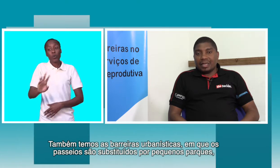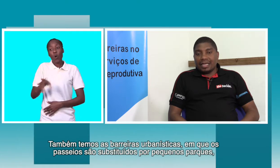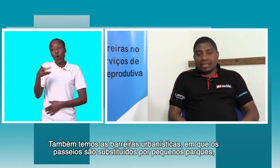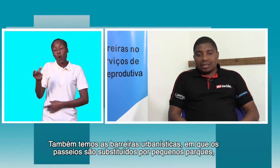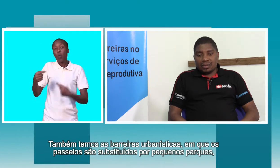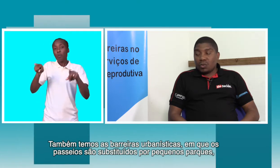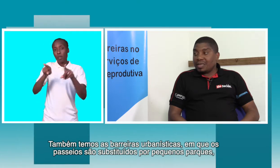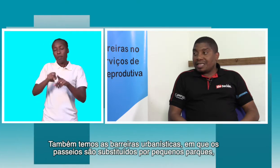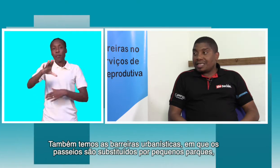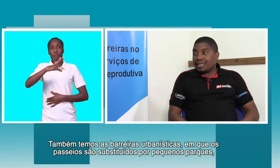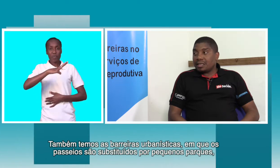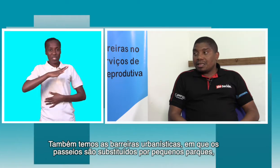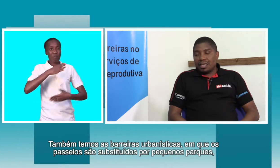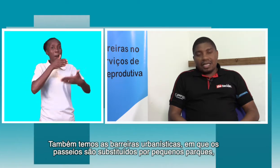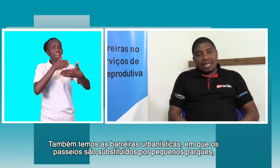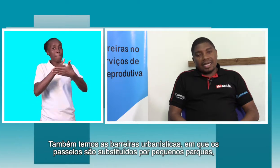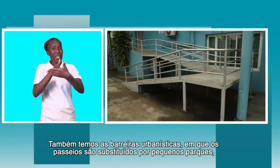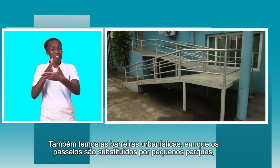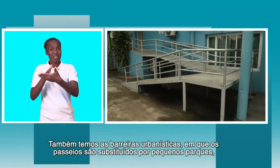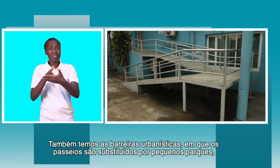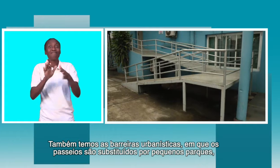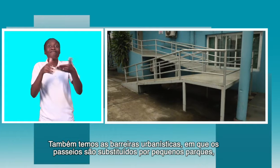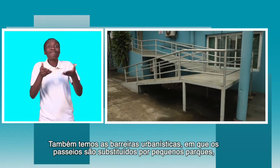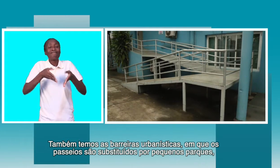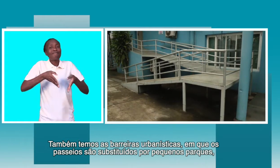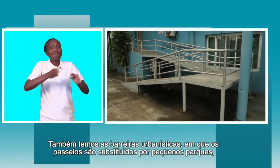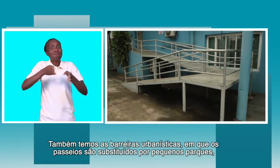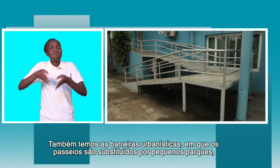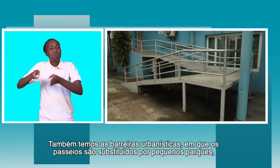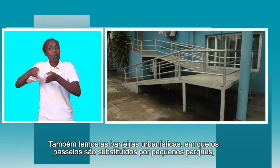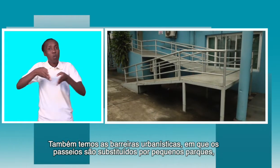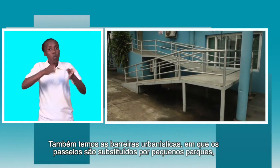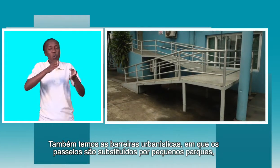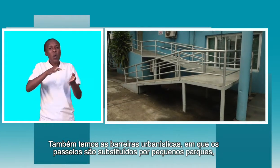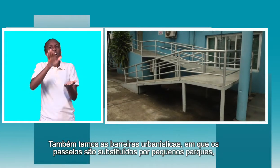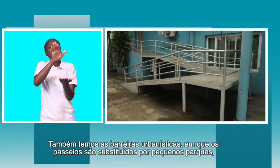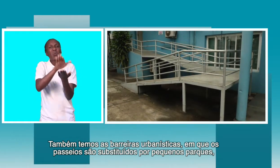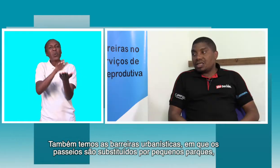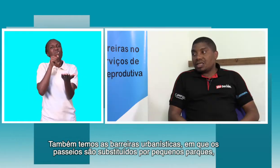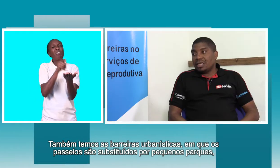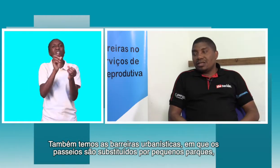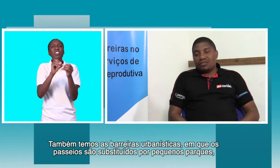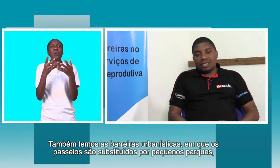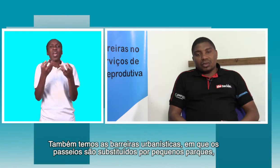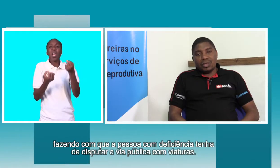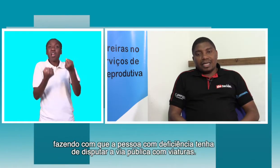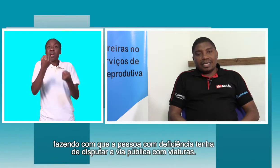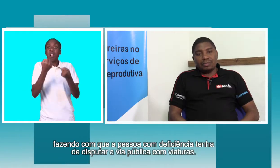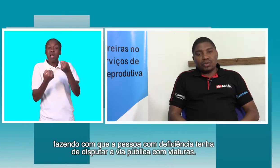barreiras urbanísticas, em que os passeios são substituídos por pequenos jardins, fazendo com que a pessoa